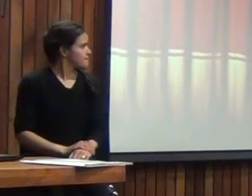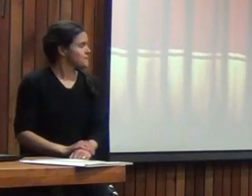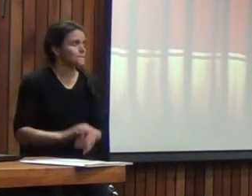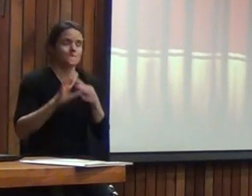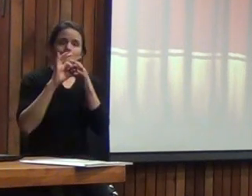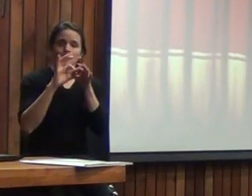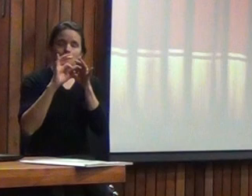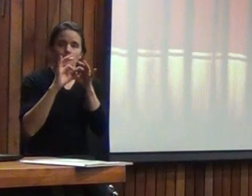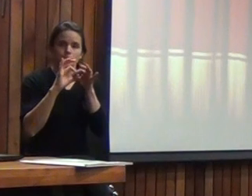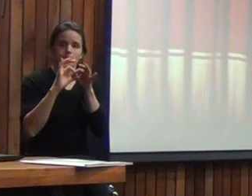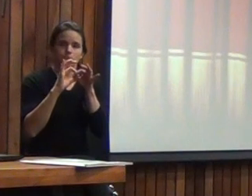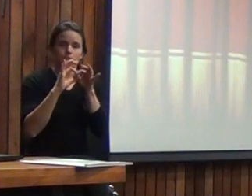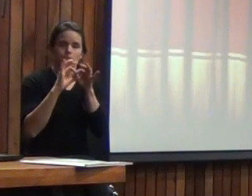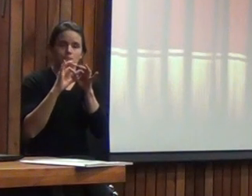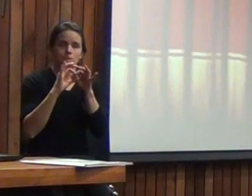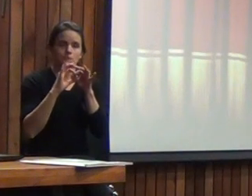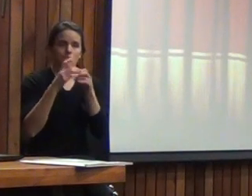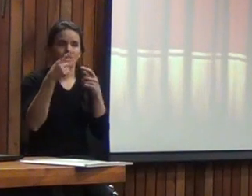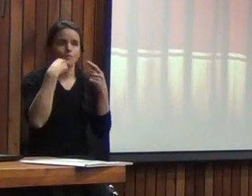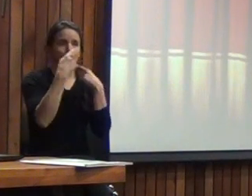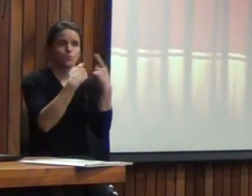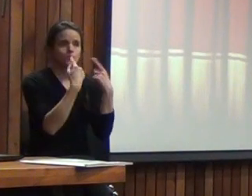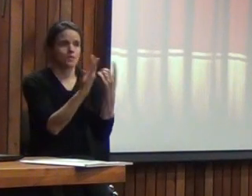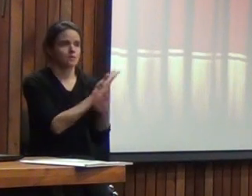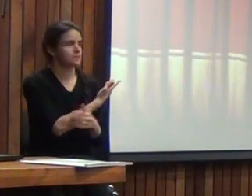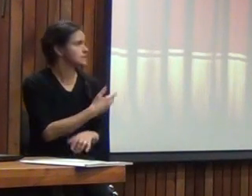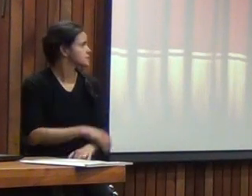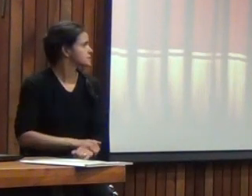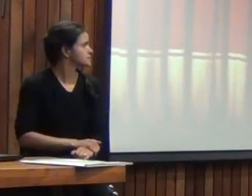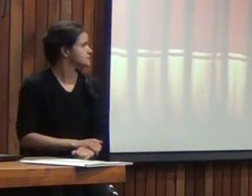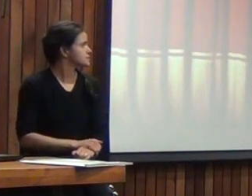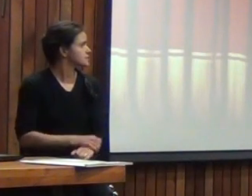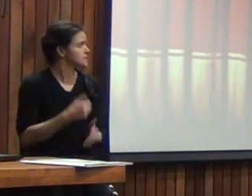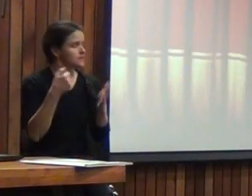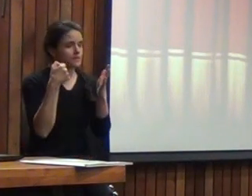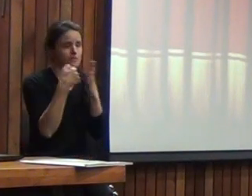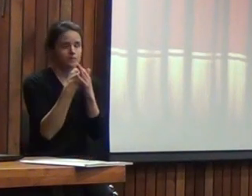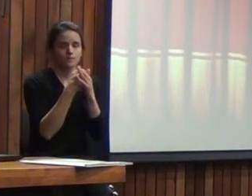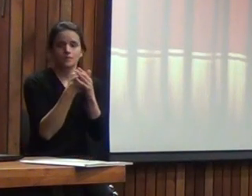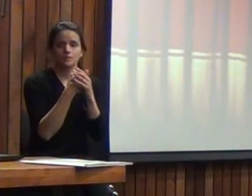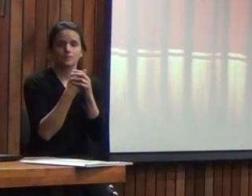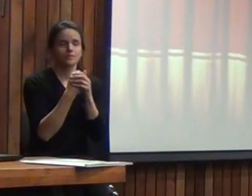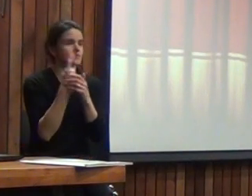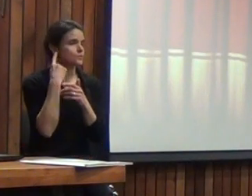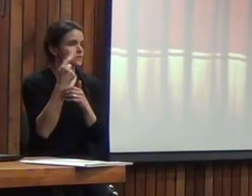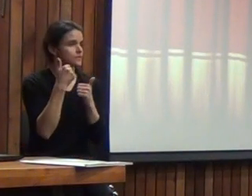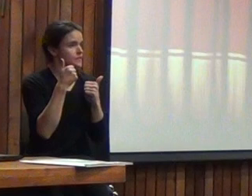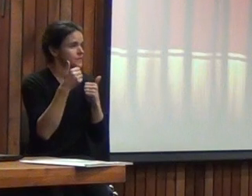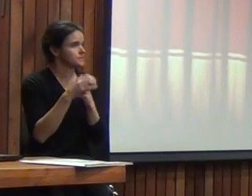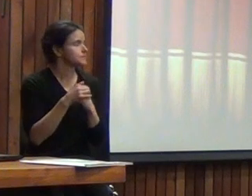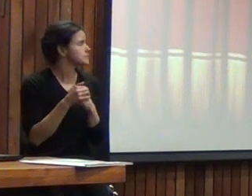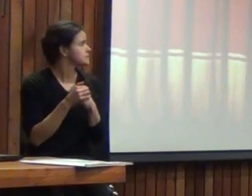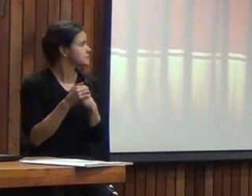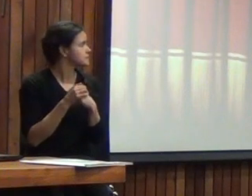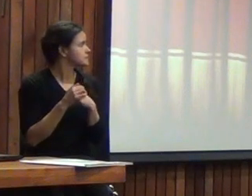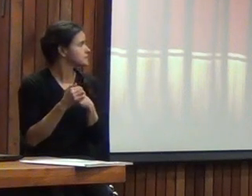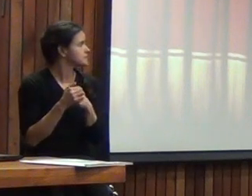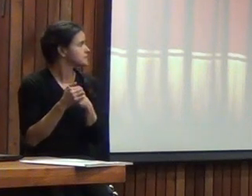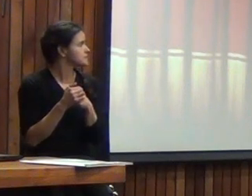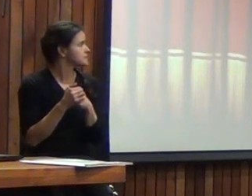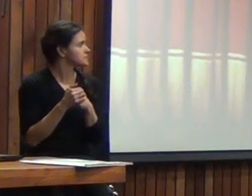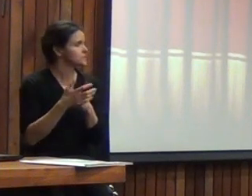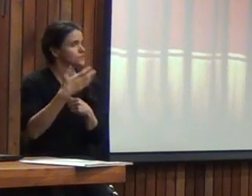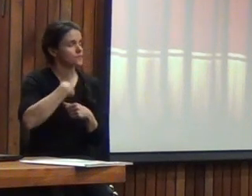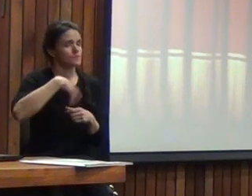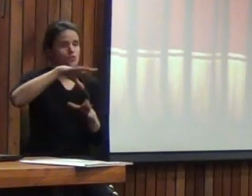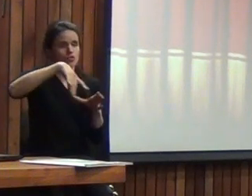muchas gracias por las preguntas para finalizar el evento se me oye bien vamos a